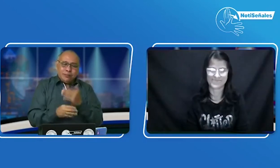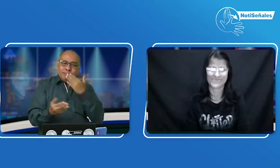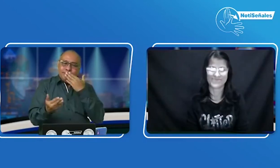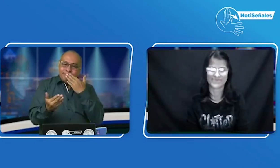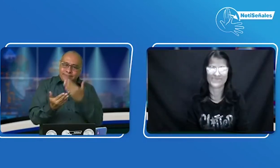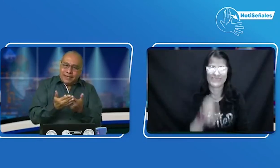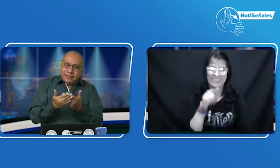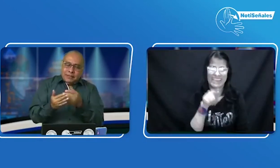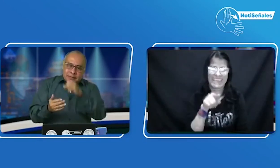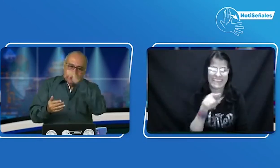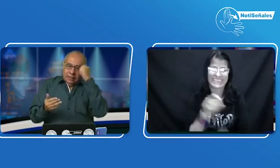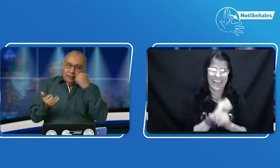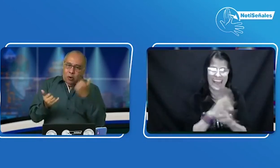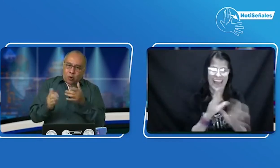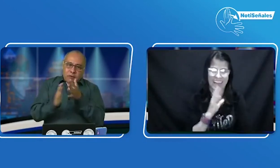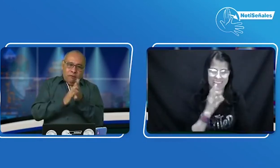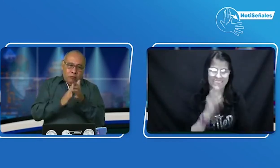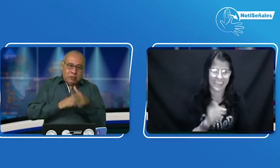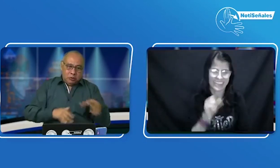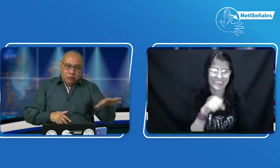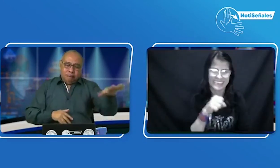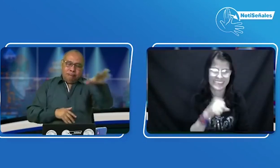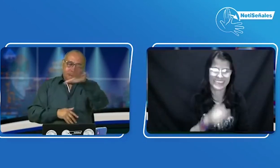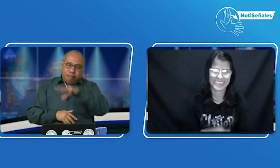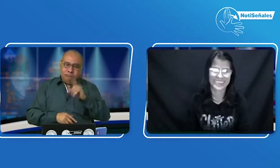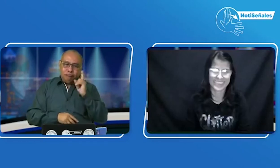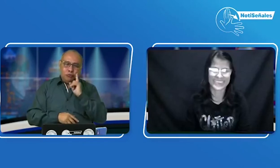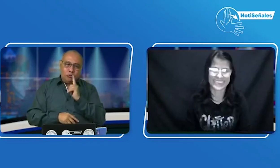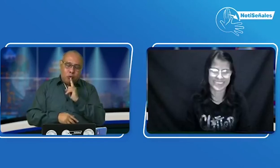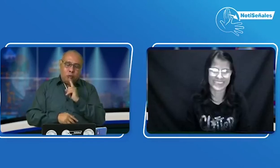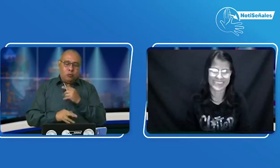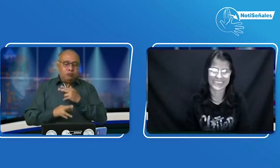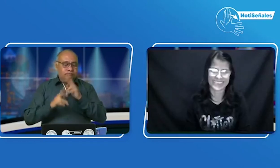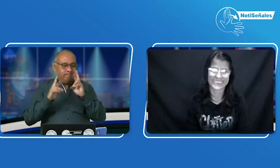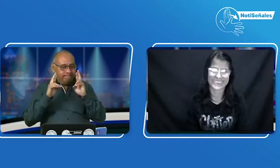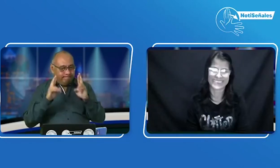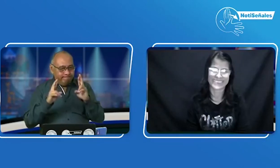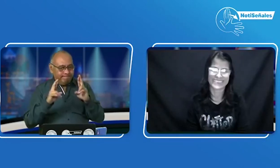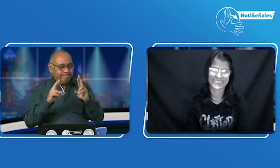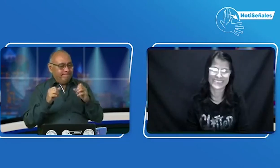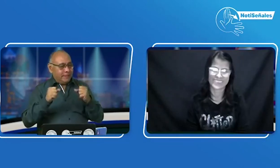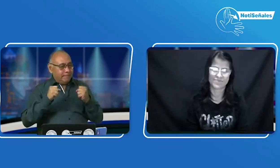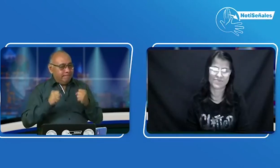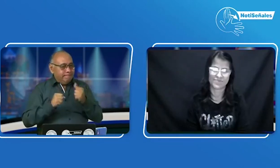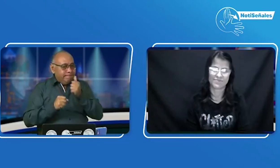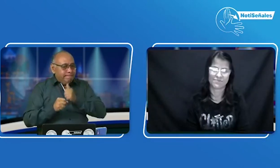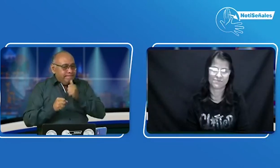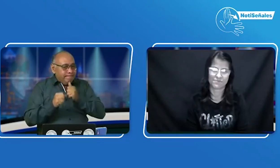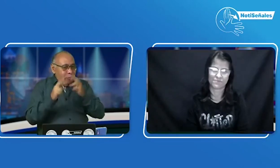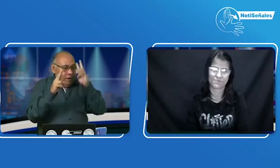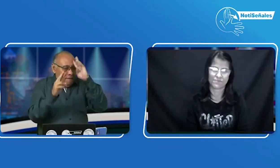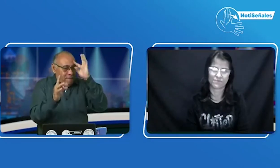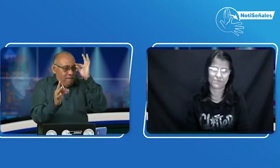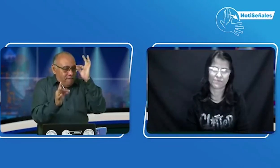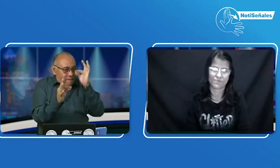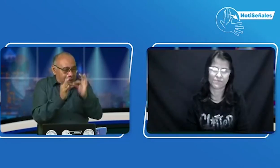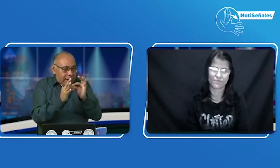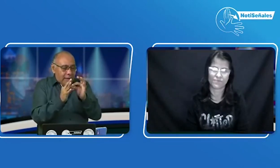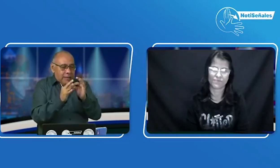...pongámonos como plazo mayo para que esto pueda solucionarse. Sí, tú dices la verdad. Sandra, por lo que nos comentas y pues a todas las personas sordas